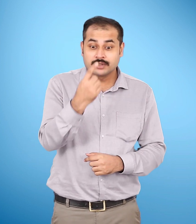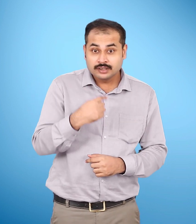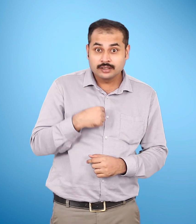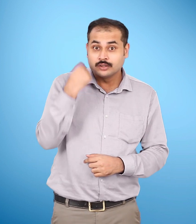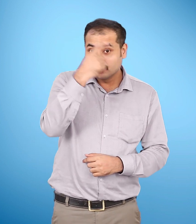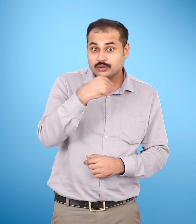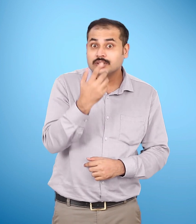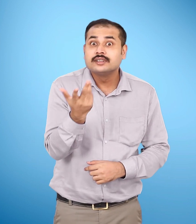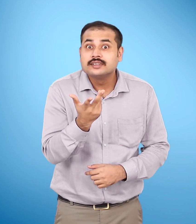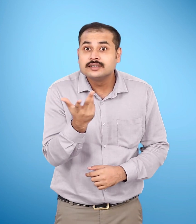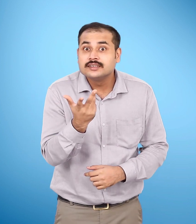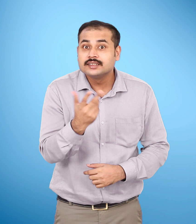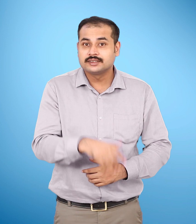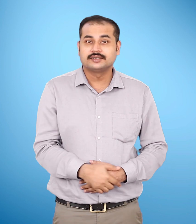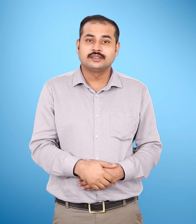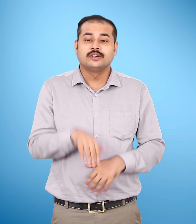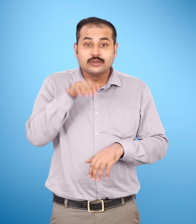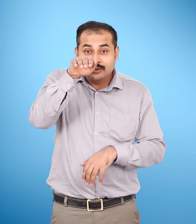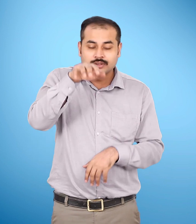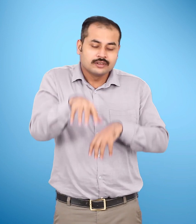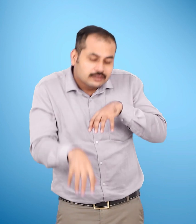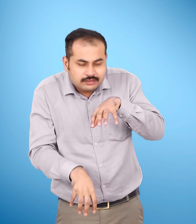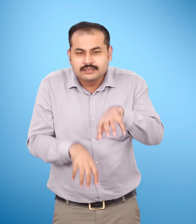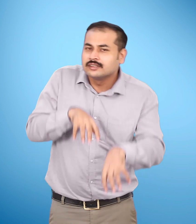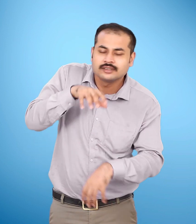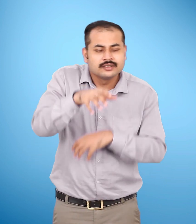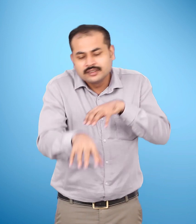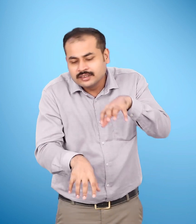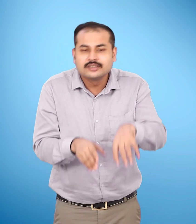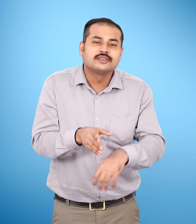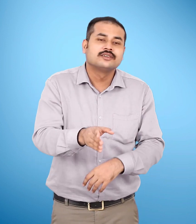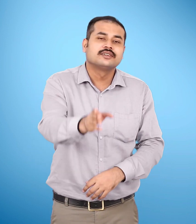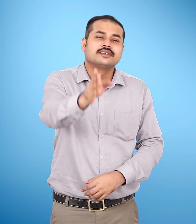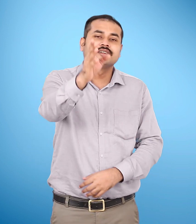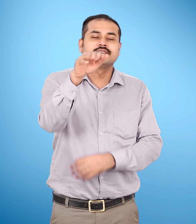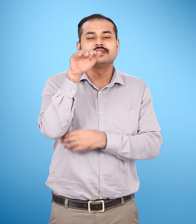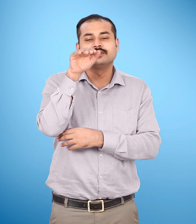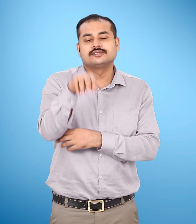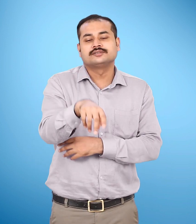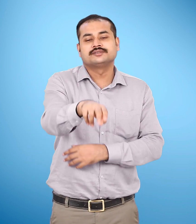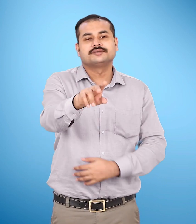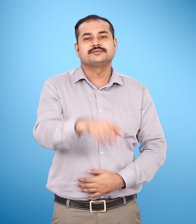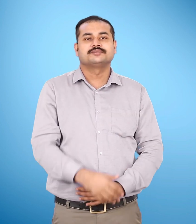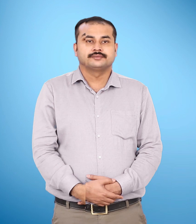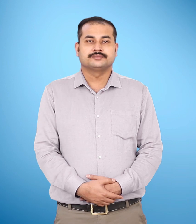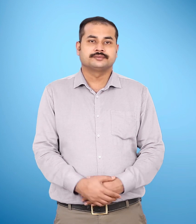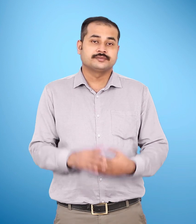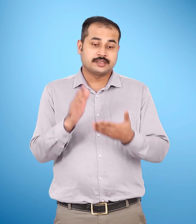सकेगा कौन भला उठ चला भई उठ चला प्रिष्ट